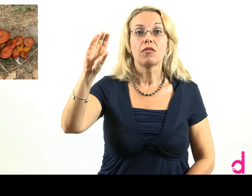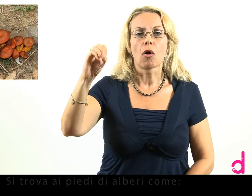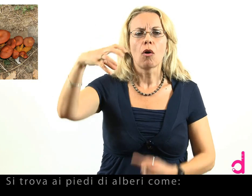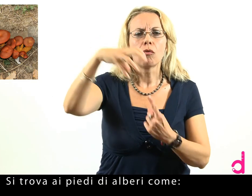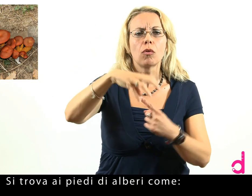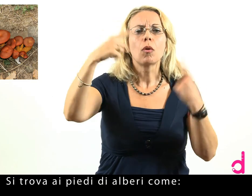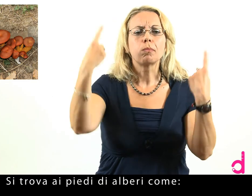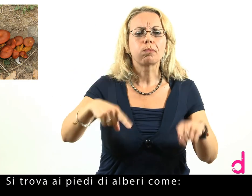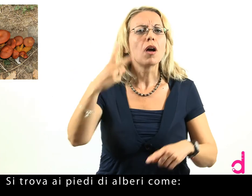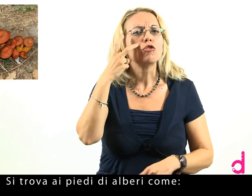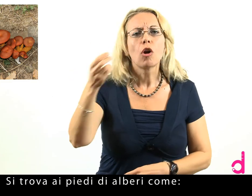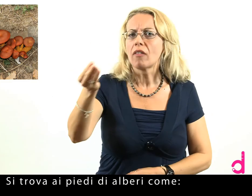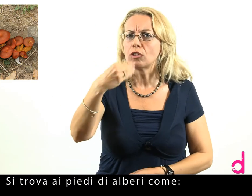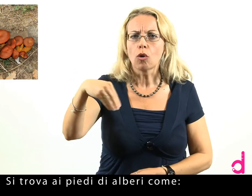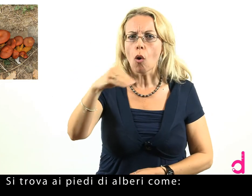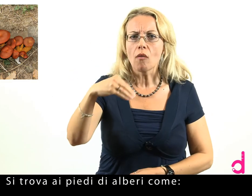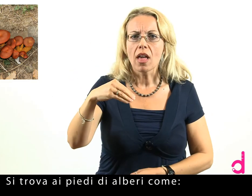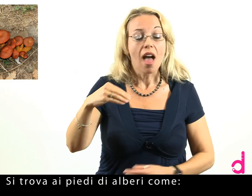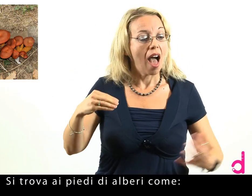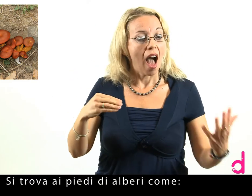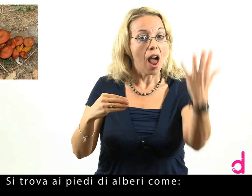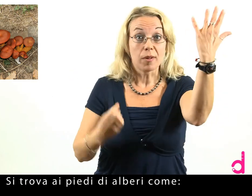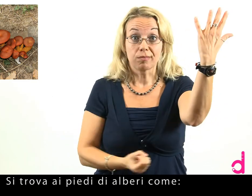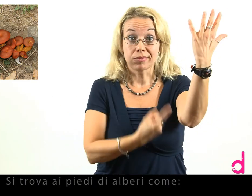Si trova ai piedi di alberi come